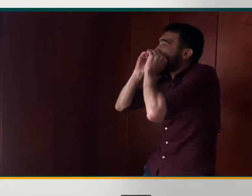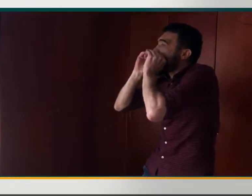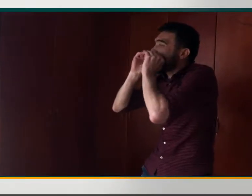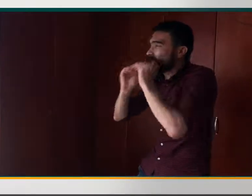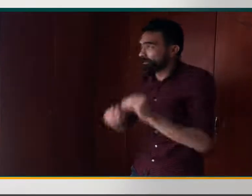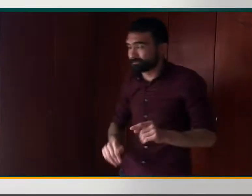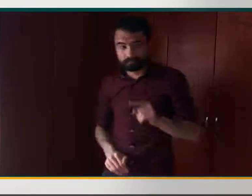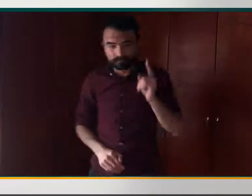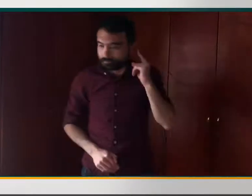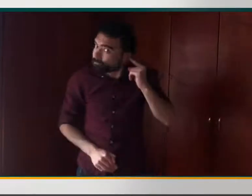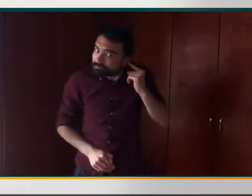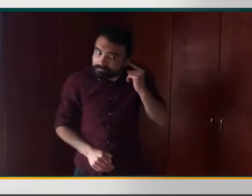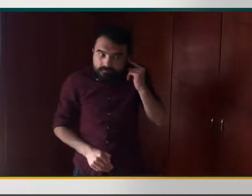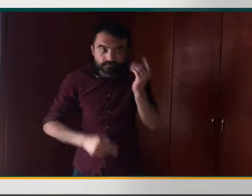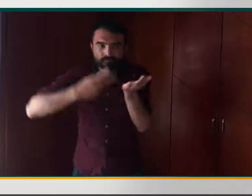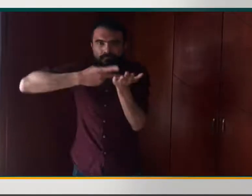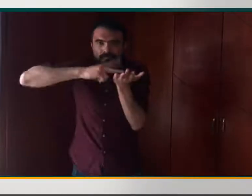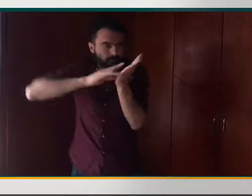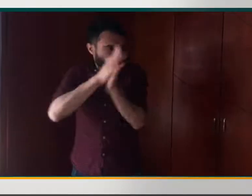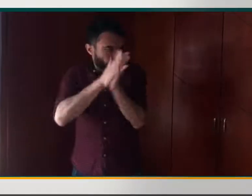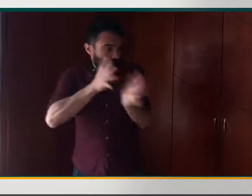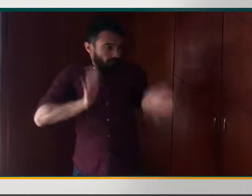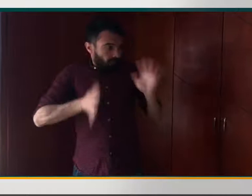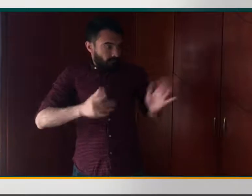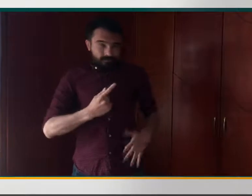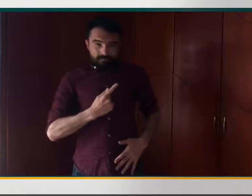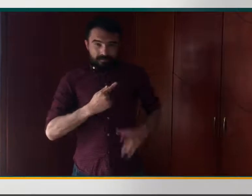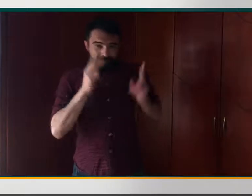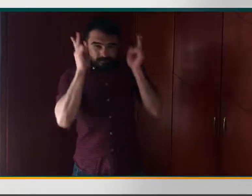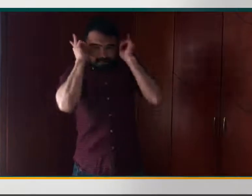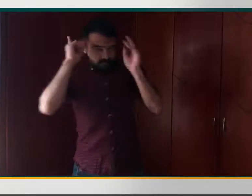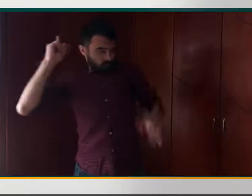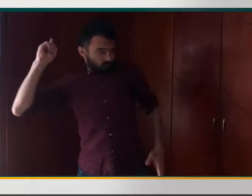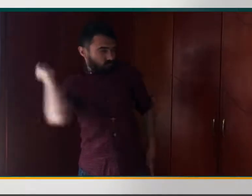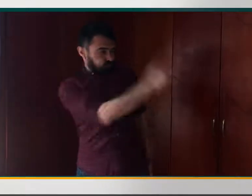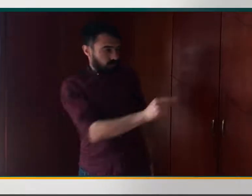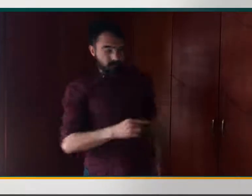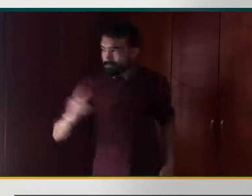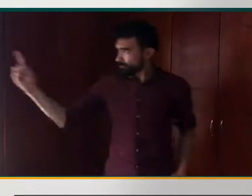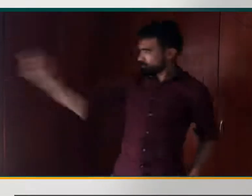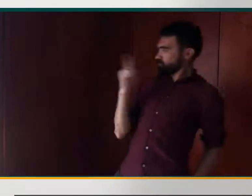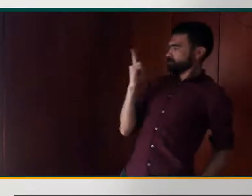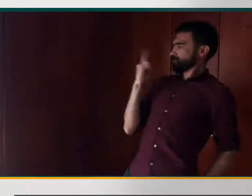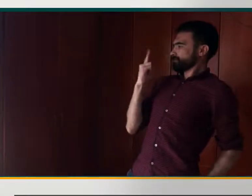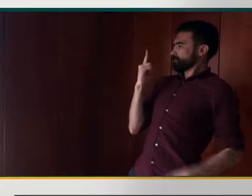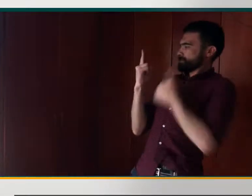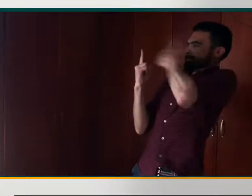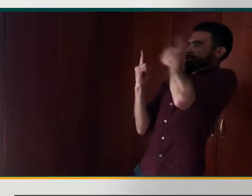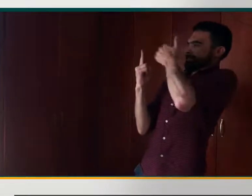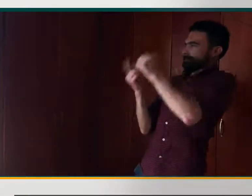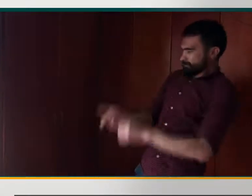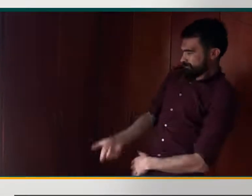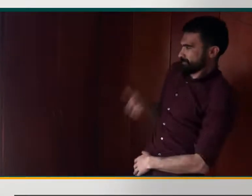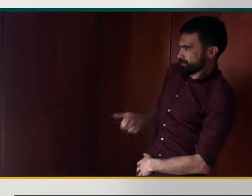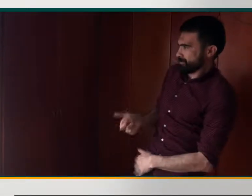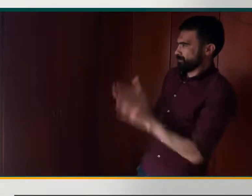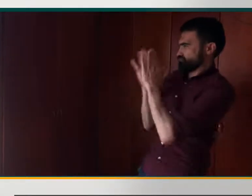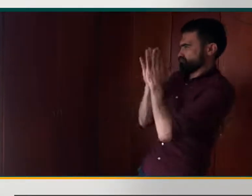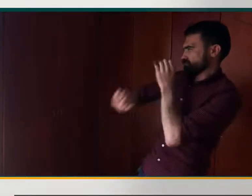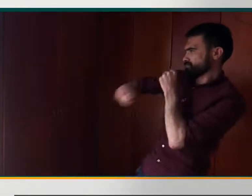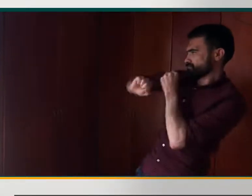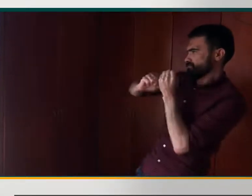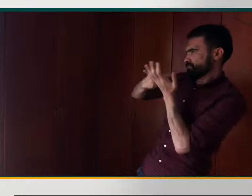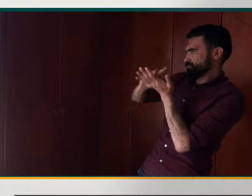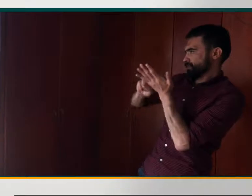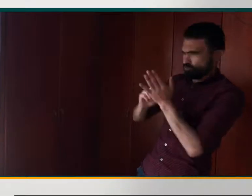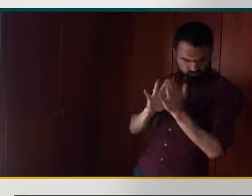El intérprete escucha el llamado y sale corriendo tan rápido como Flash. ¡Gracias por venir! ¡Necesito que me apoyes